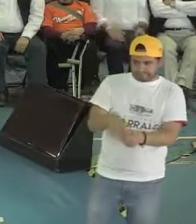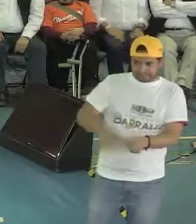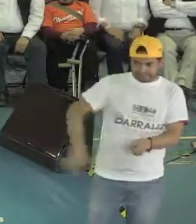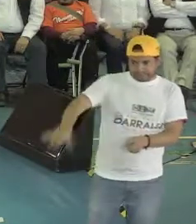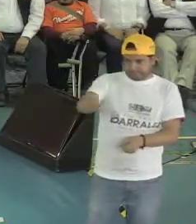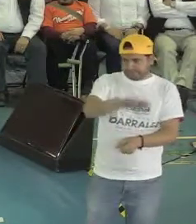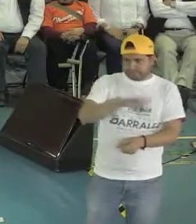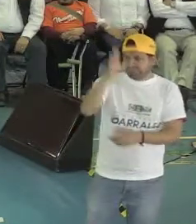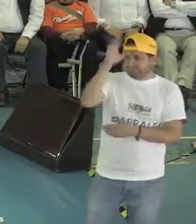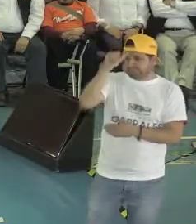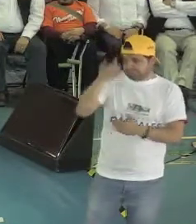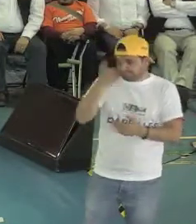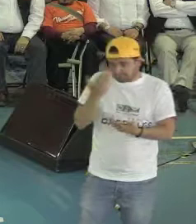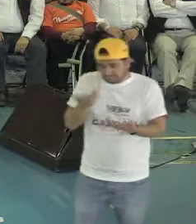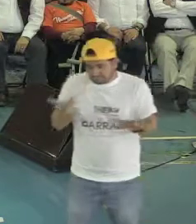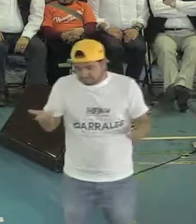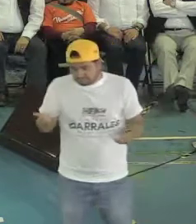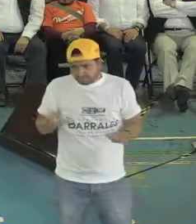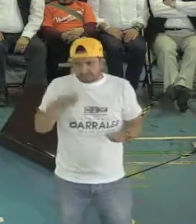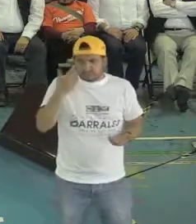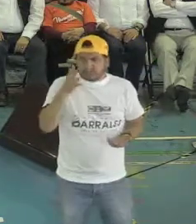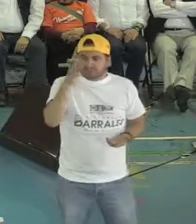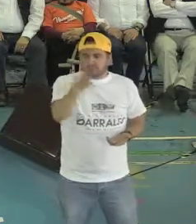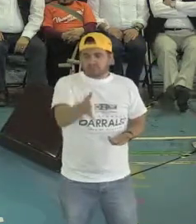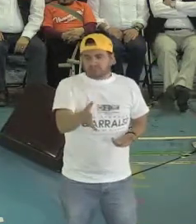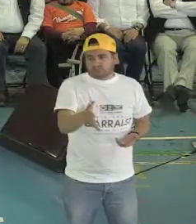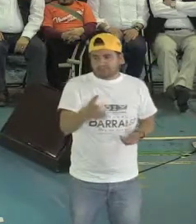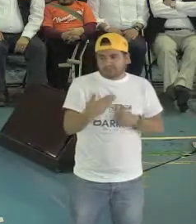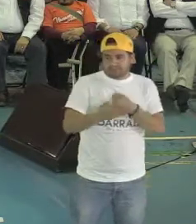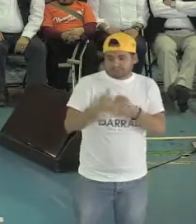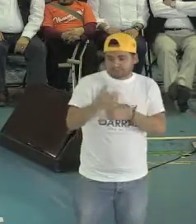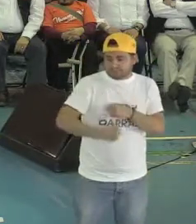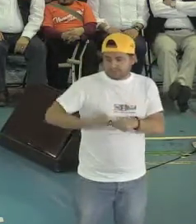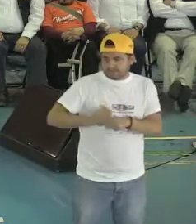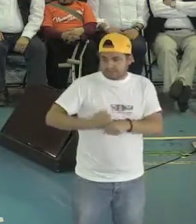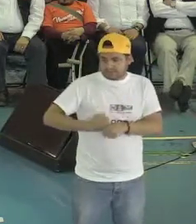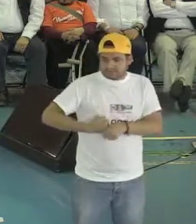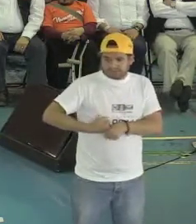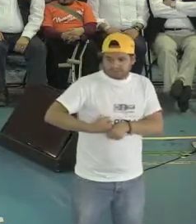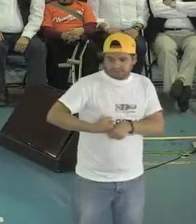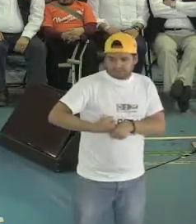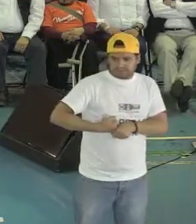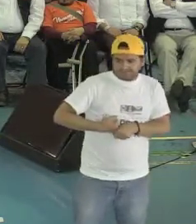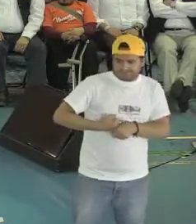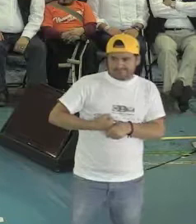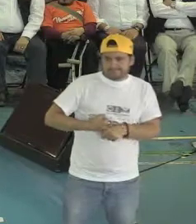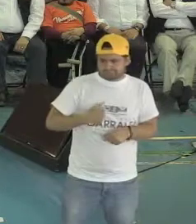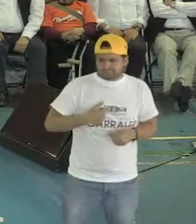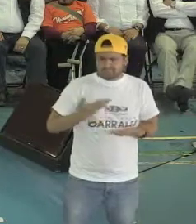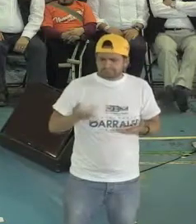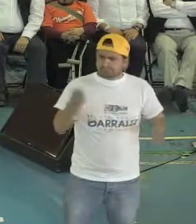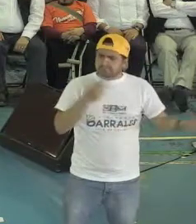de lo que queremos para nuestra ciudad los próximos seis años. Yo he venido